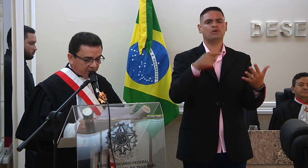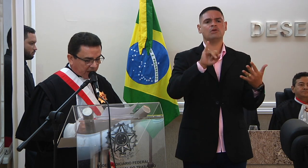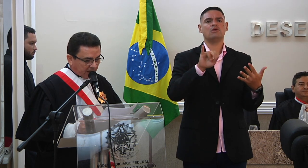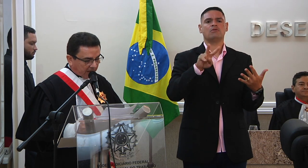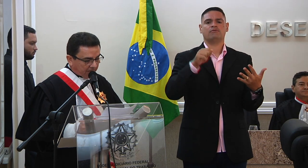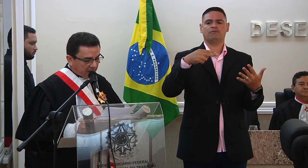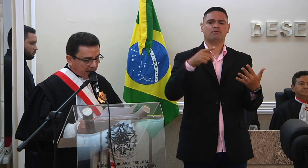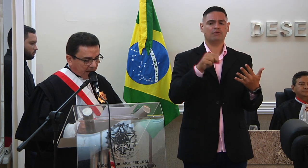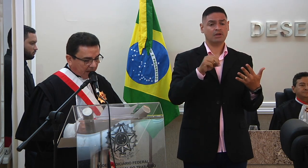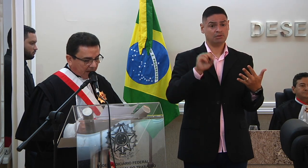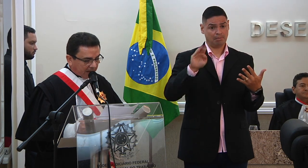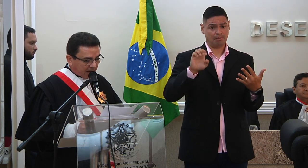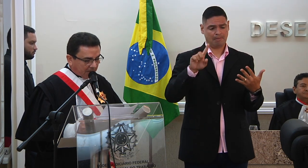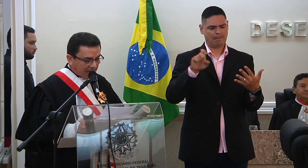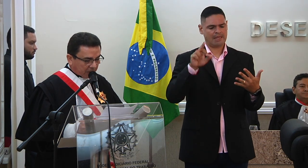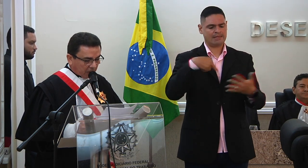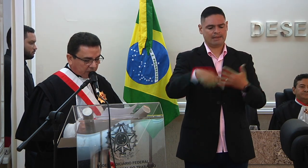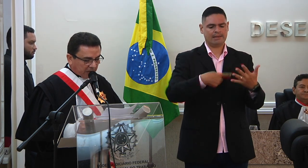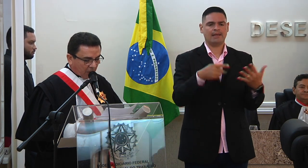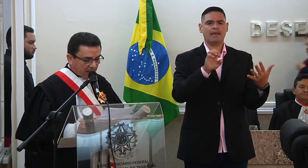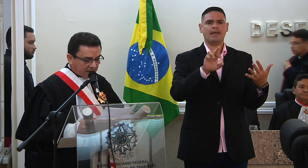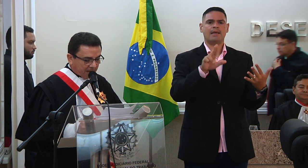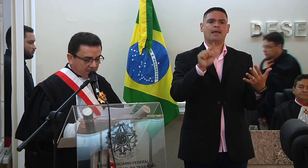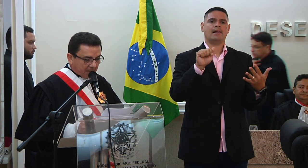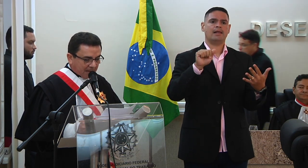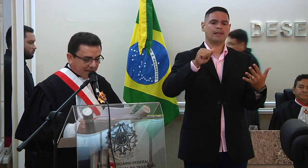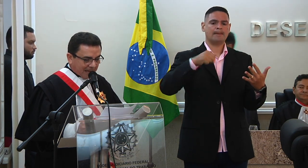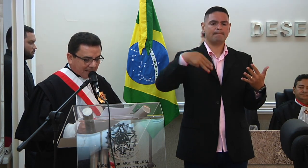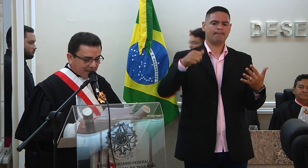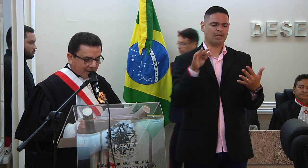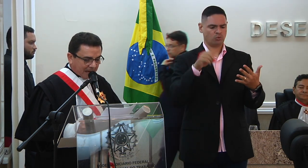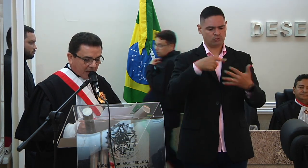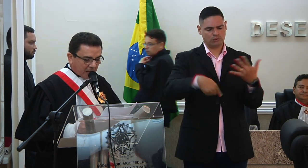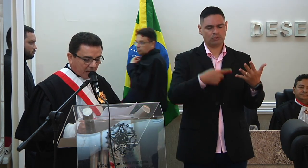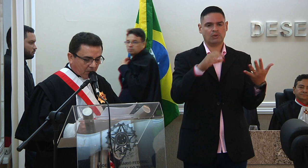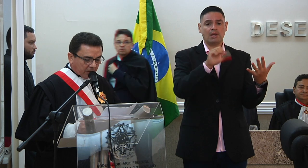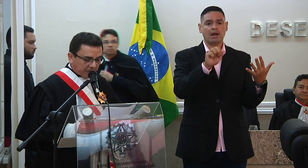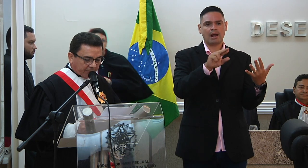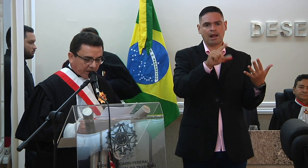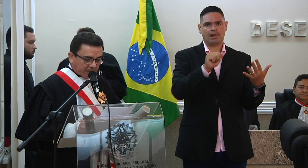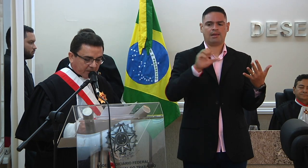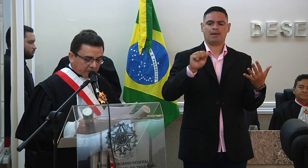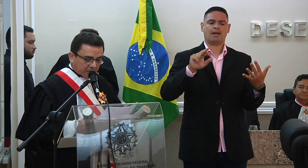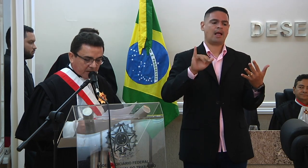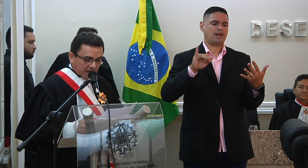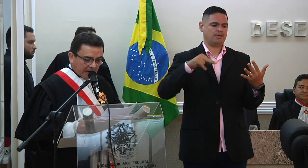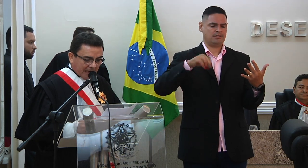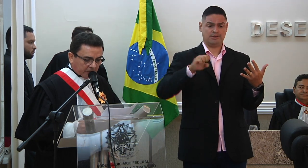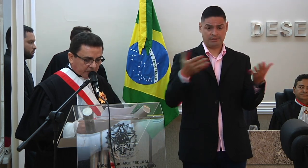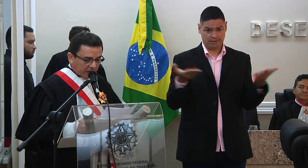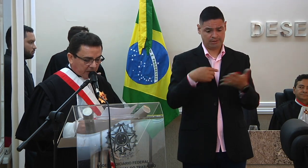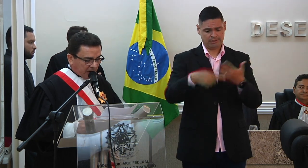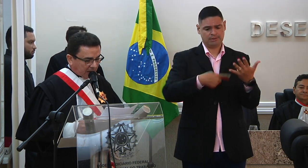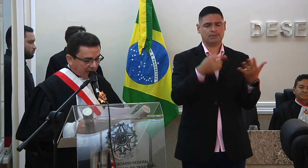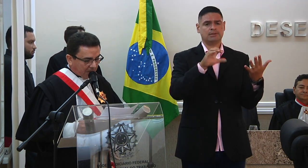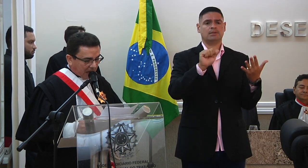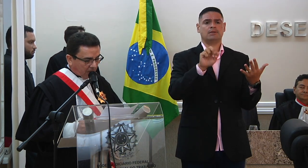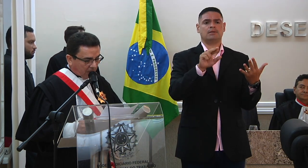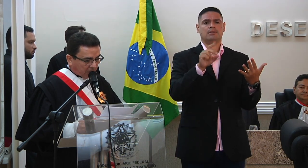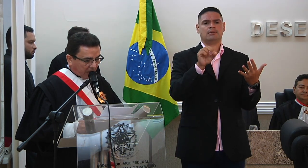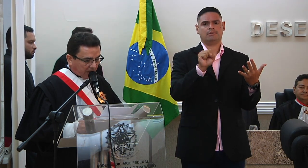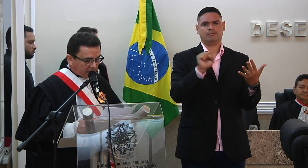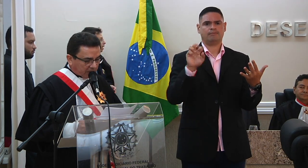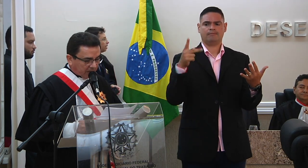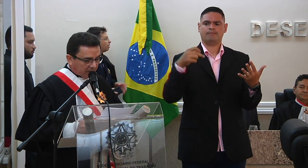Bezerra Vieira Erlana Matoso de Almeida Carla Carine Rocha Freitas Carlos Henrique